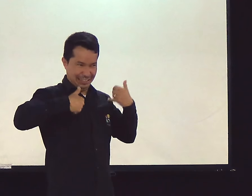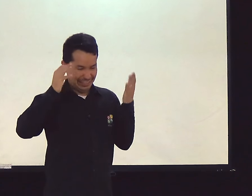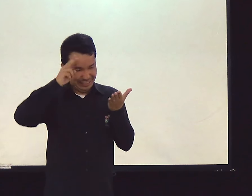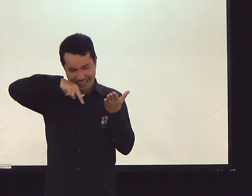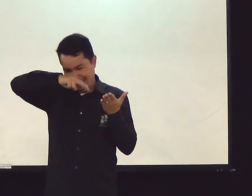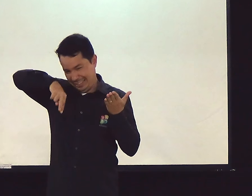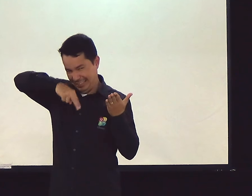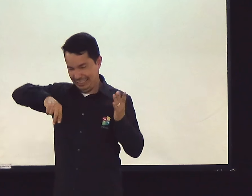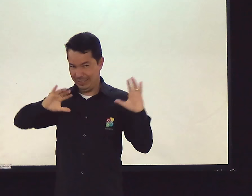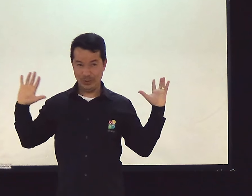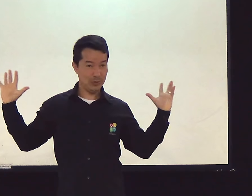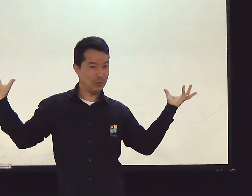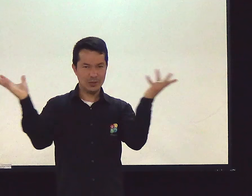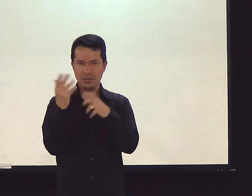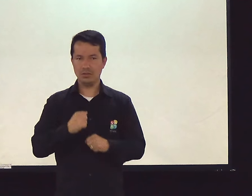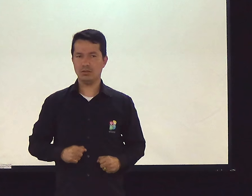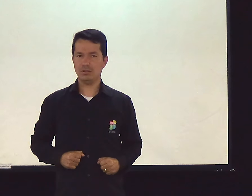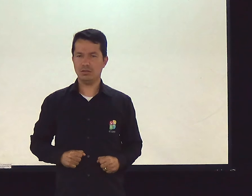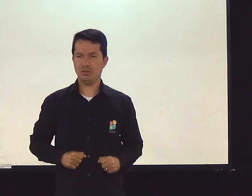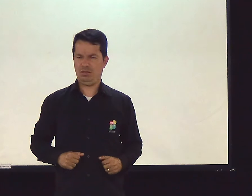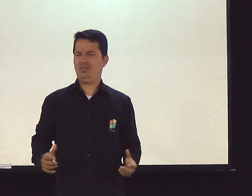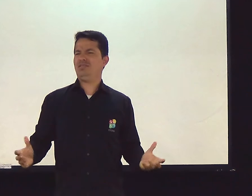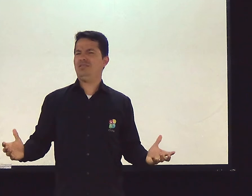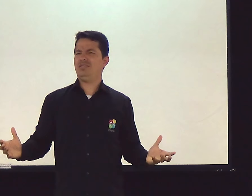Eu enchei de orgulho, né? Enchei a bola, assim, tá feliz.